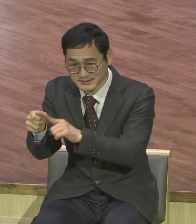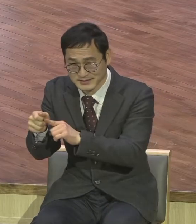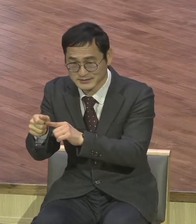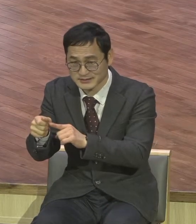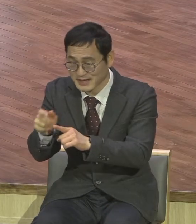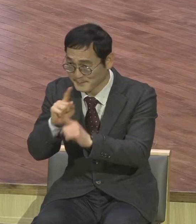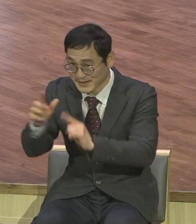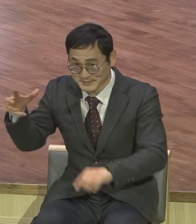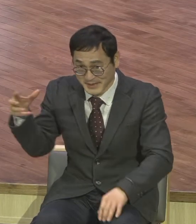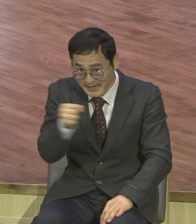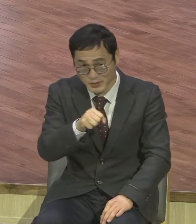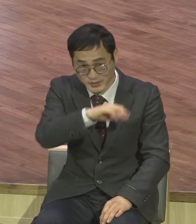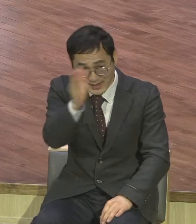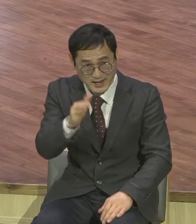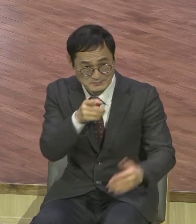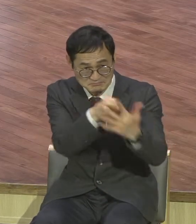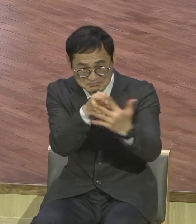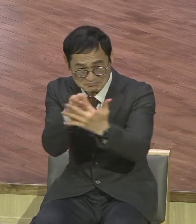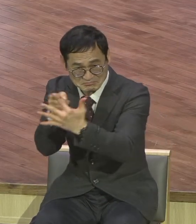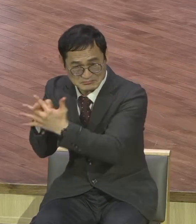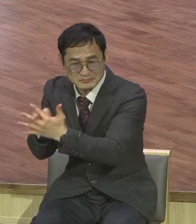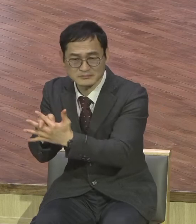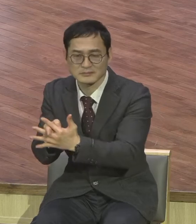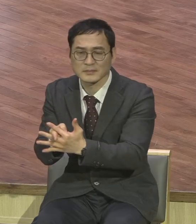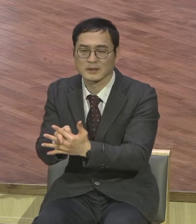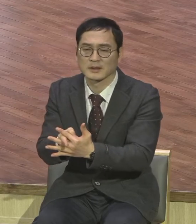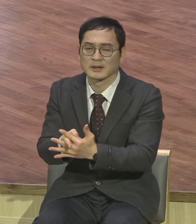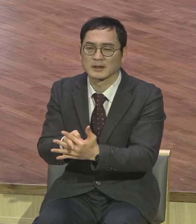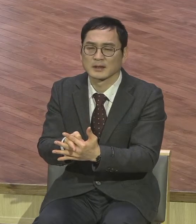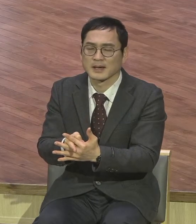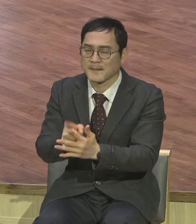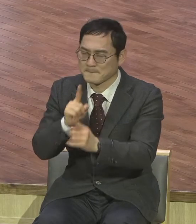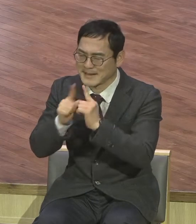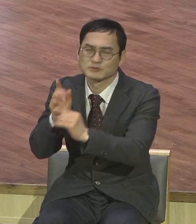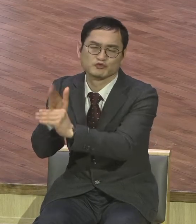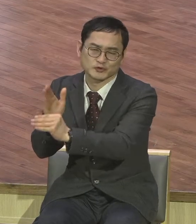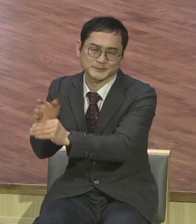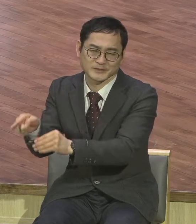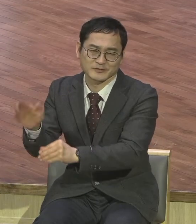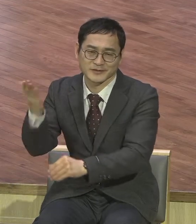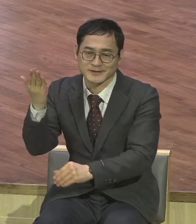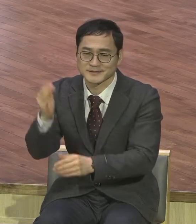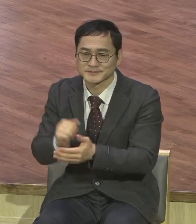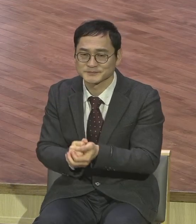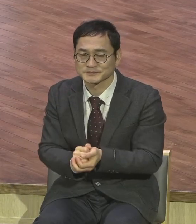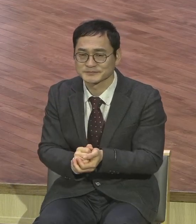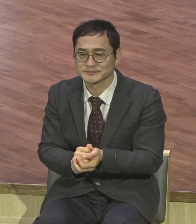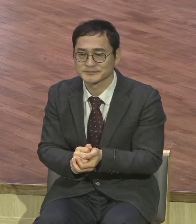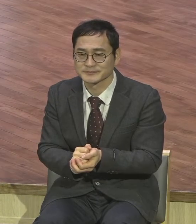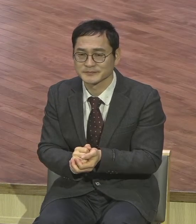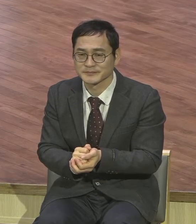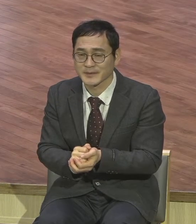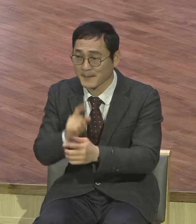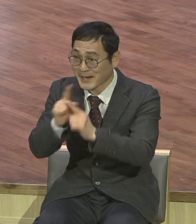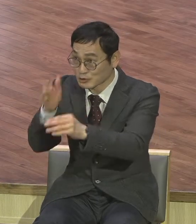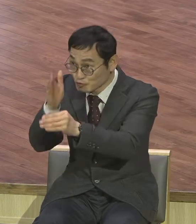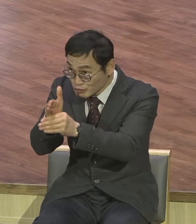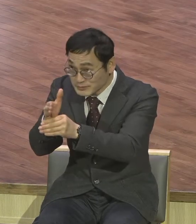결단하는 것, 말씀의 중심으로 하게 된다고. 그럼 누가 책임집니까? 말씀 중심으로 했기 때문에 하나님 책임지신다고.